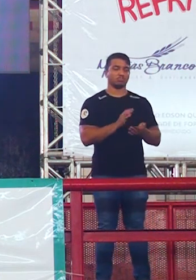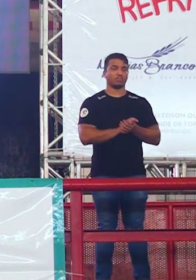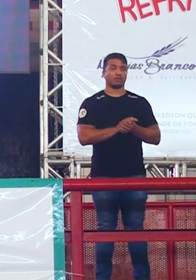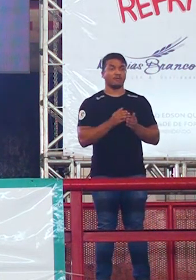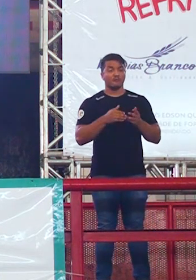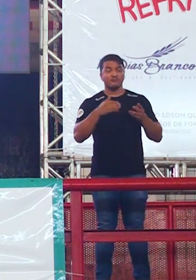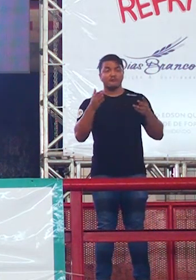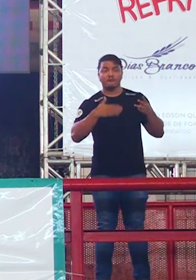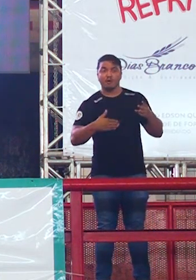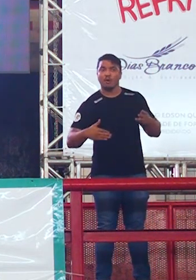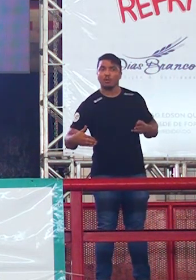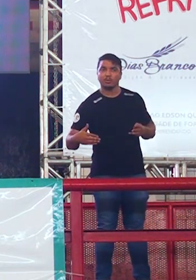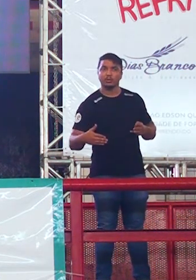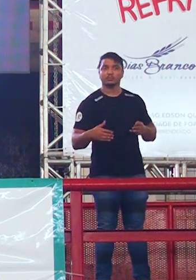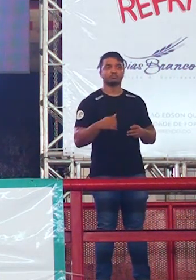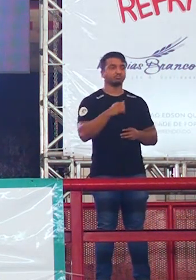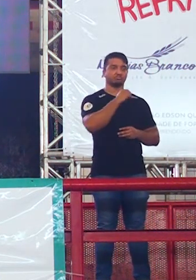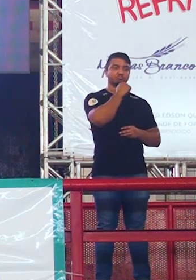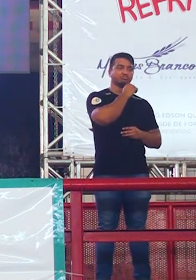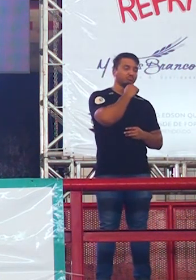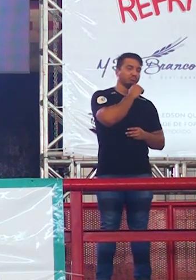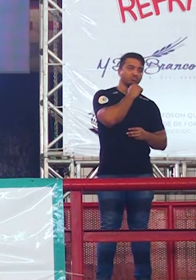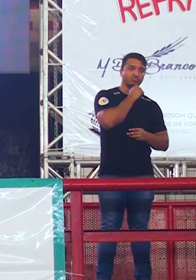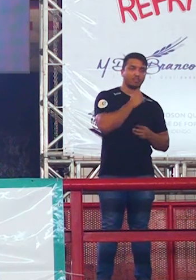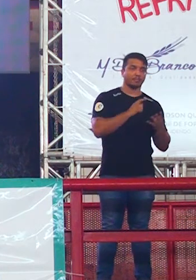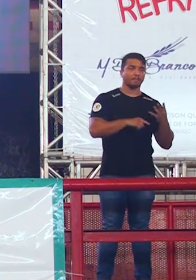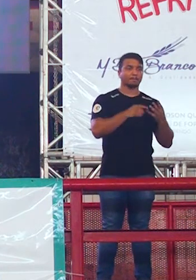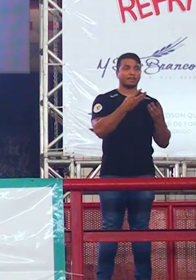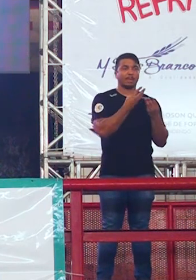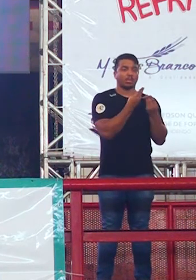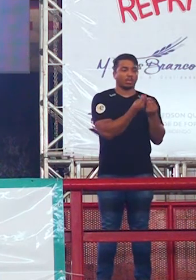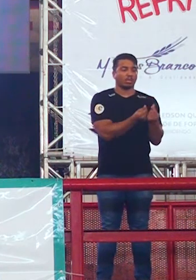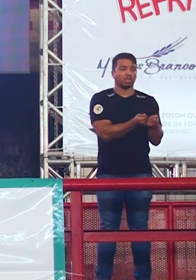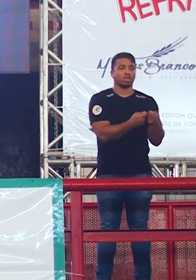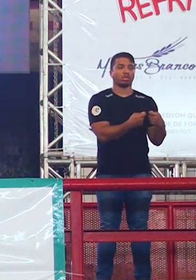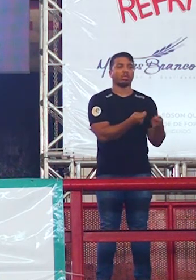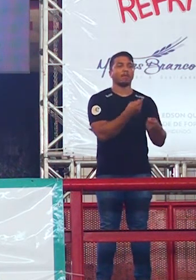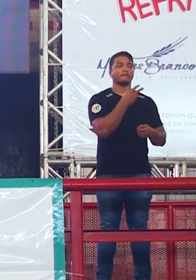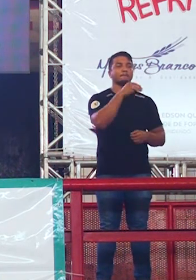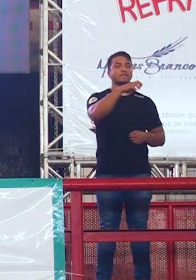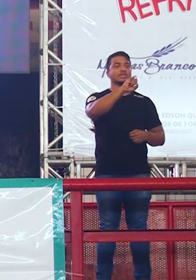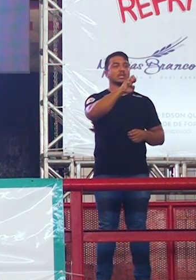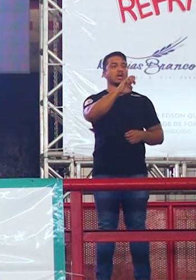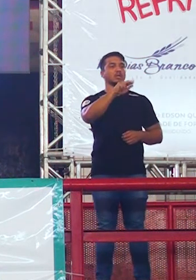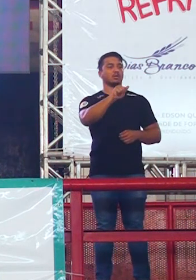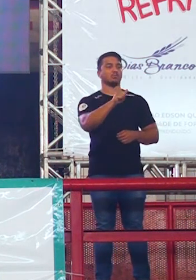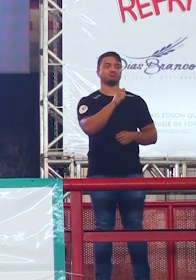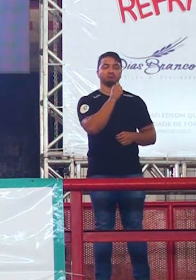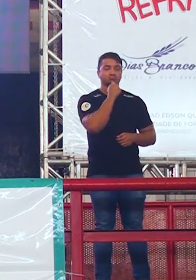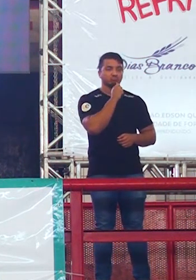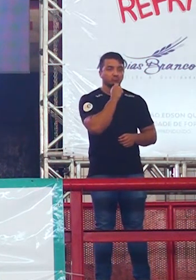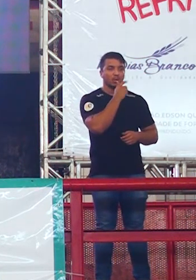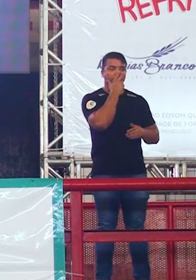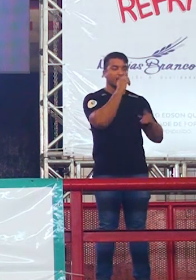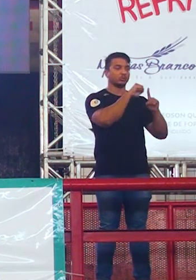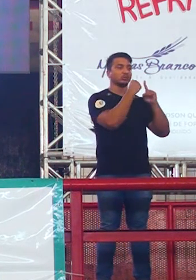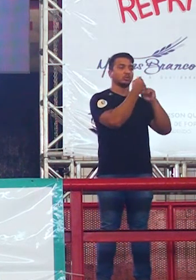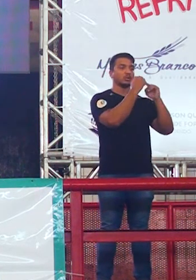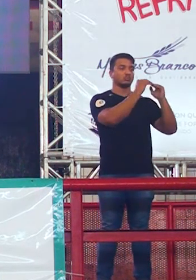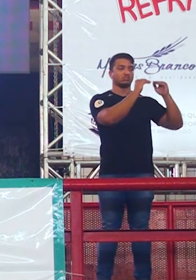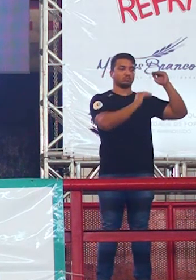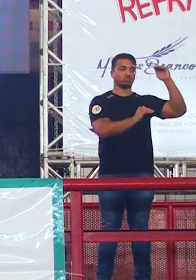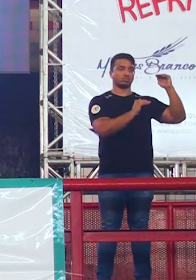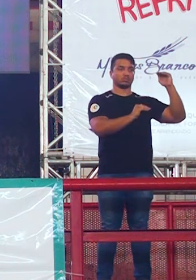Fome? Não caiu. Miséria? Caiu ainda não. Desigualdade social?